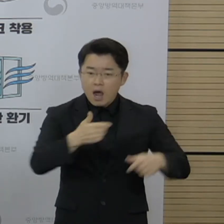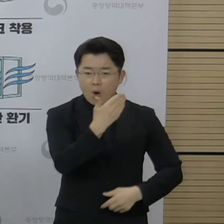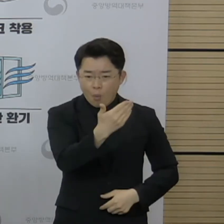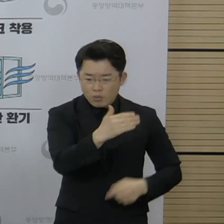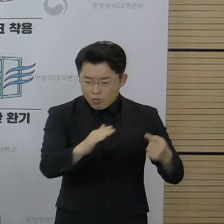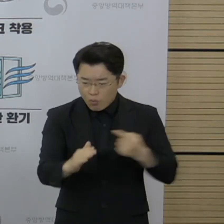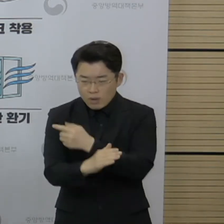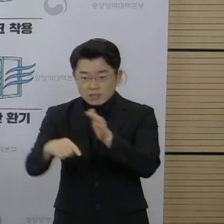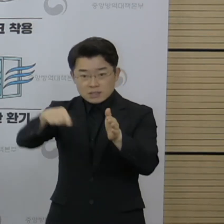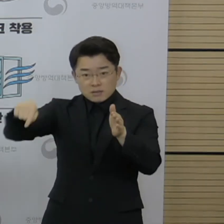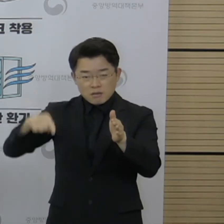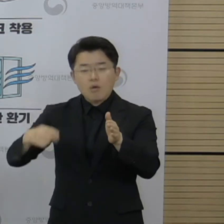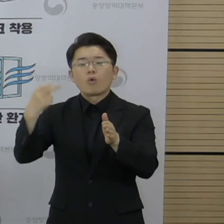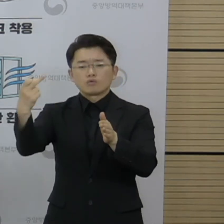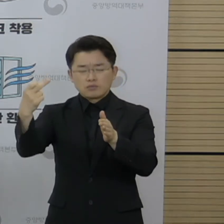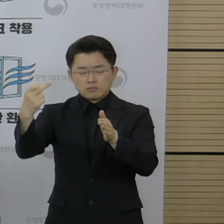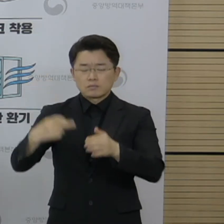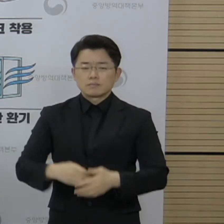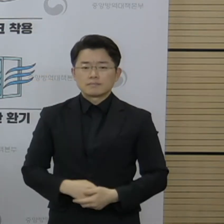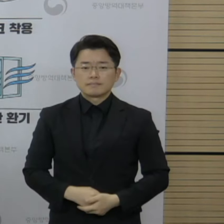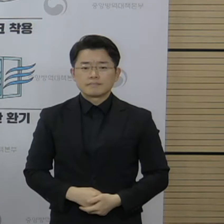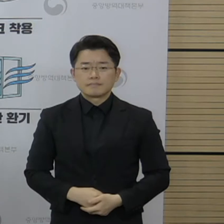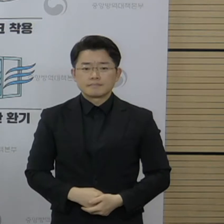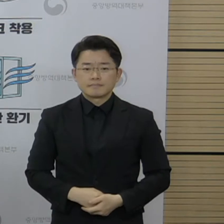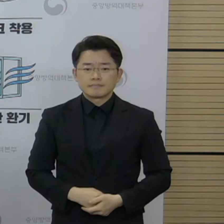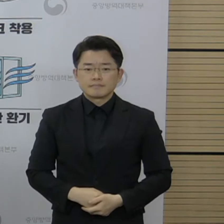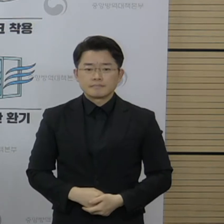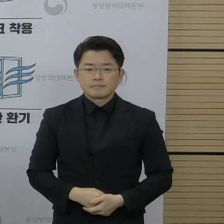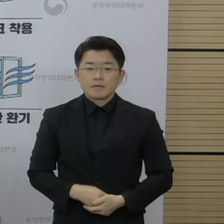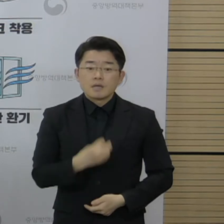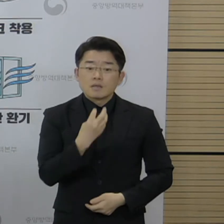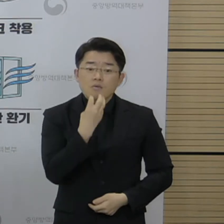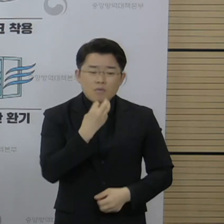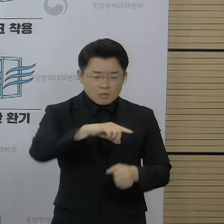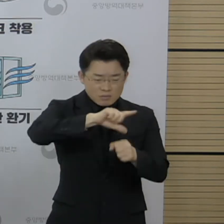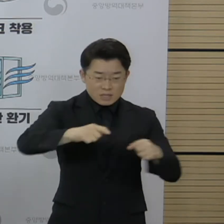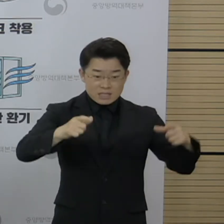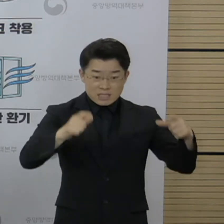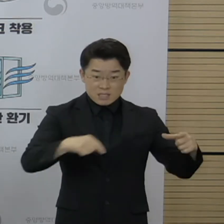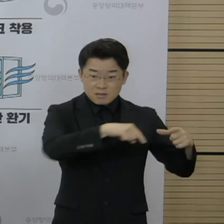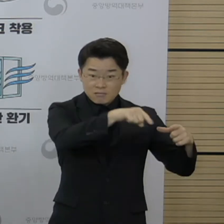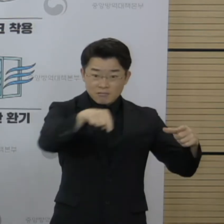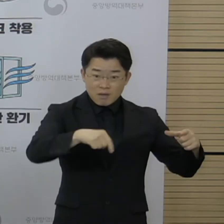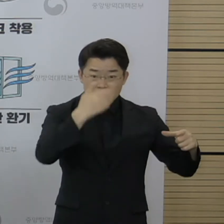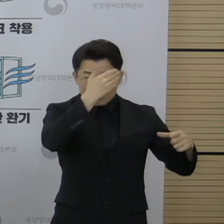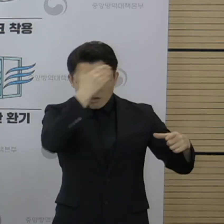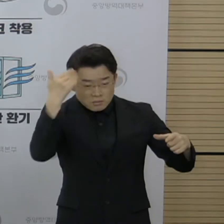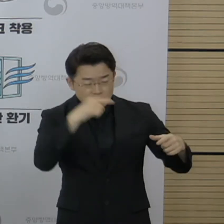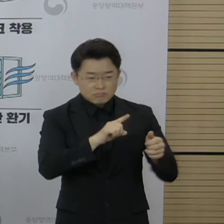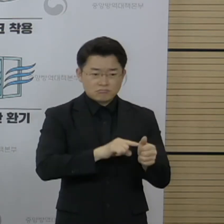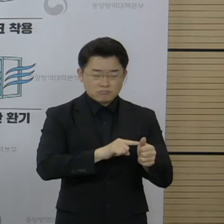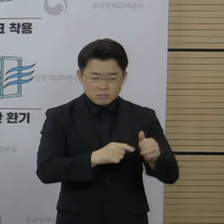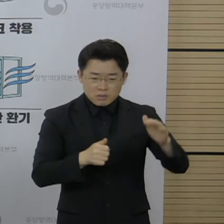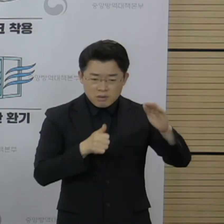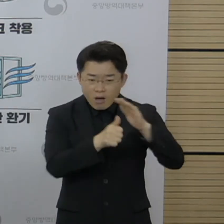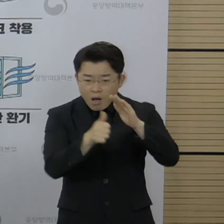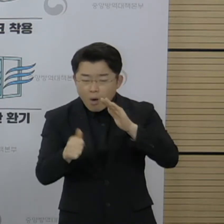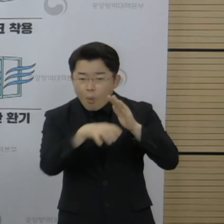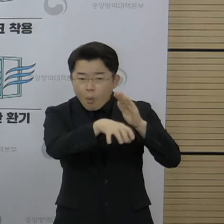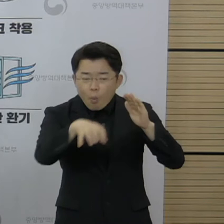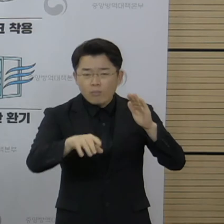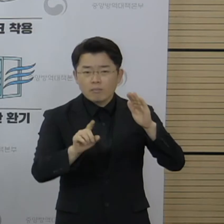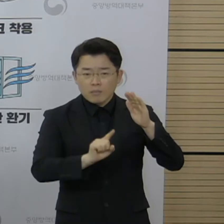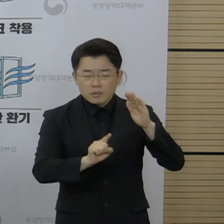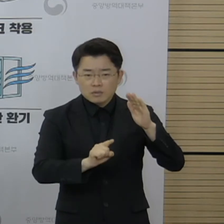비수도권이 12건이었습니다. 특히 수도권에서는 젊은 연령이 주로 이용하는 주점 밀집 지역에서